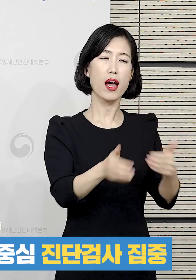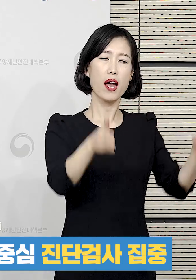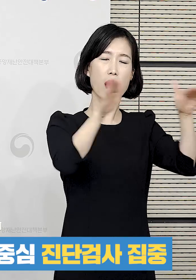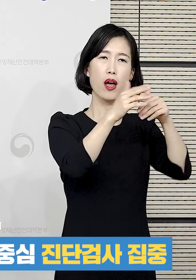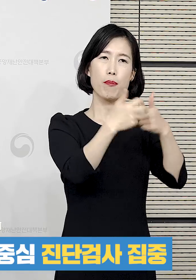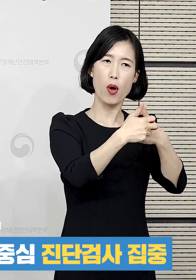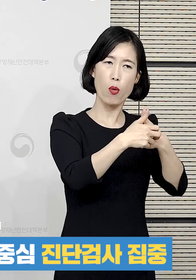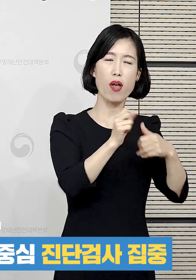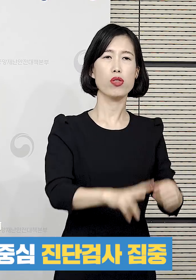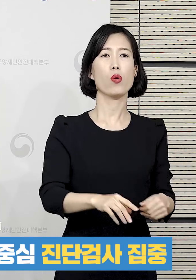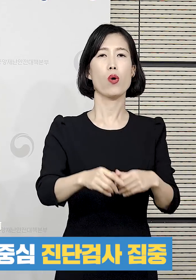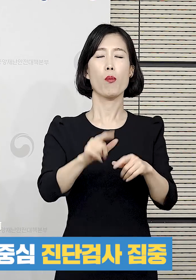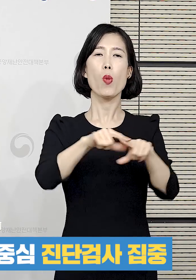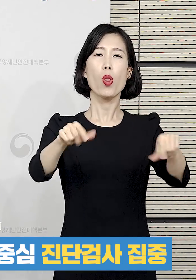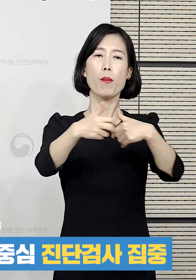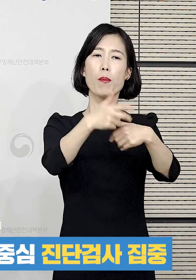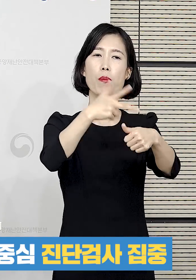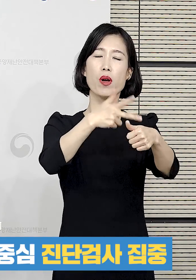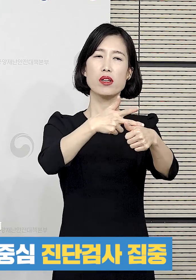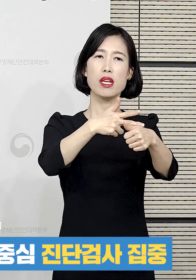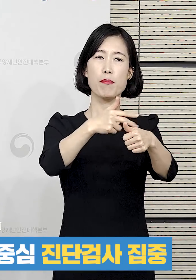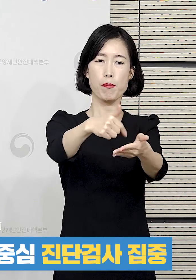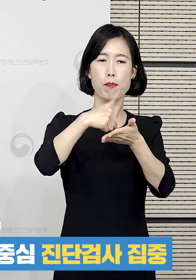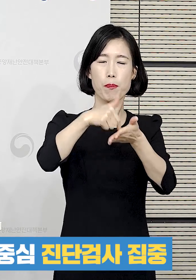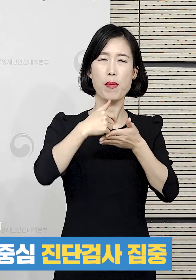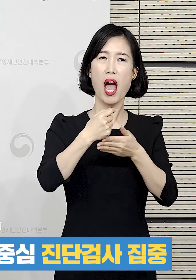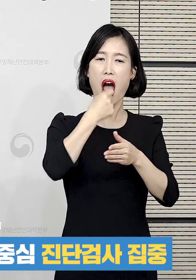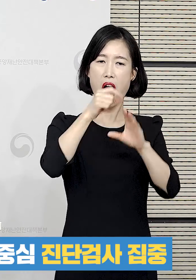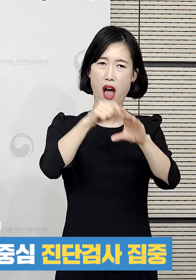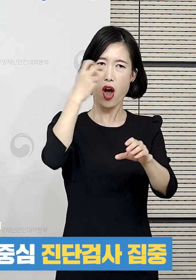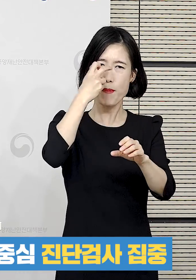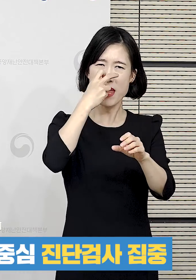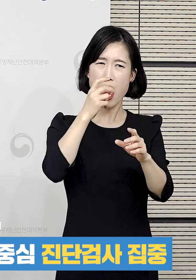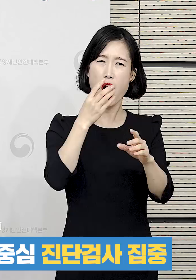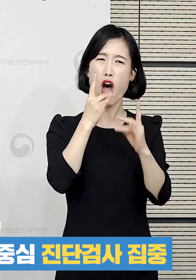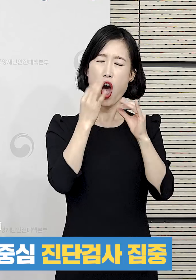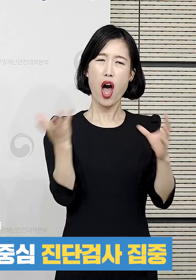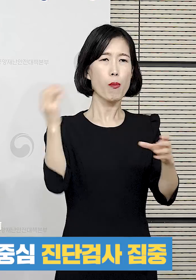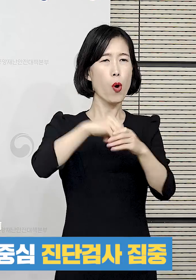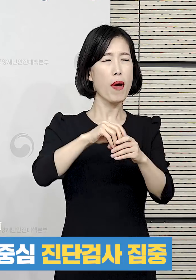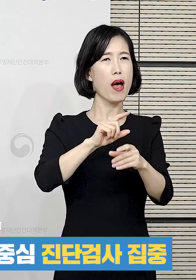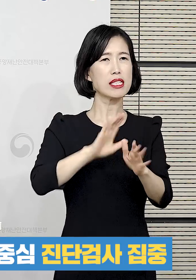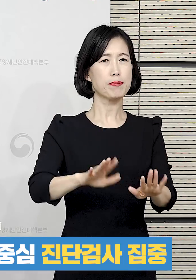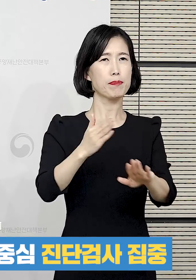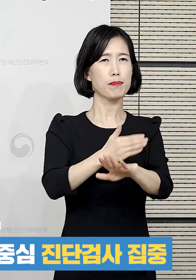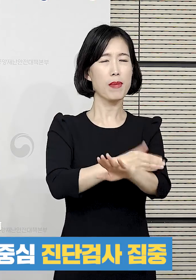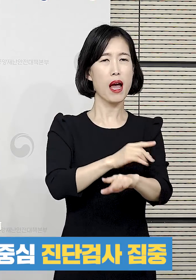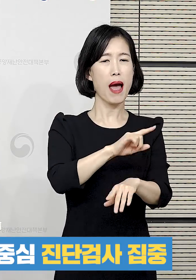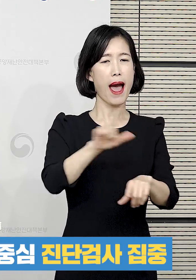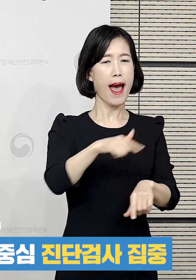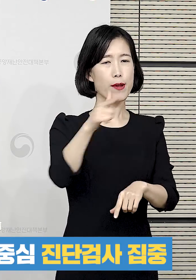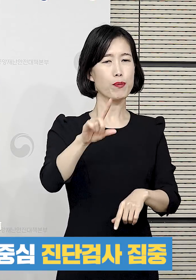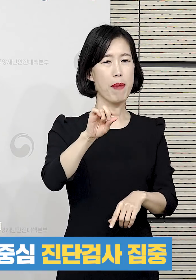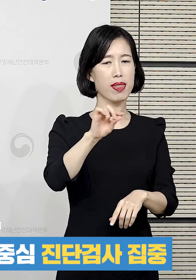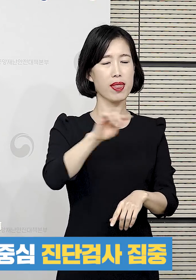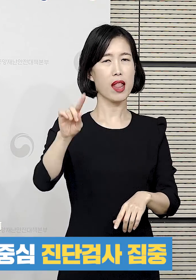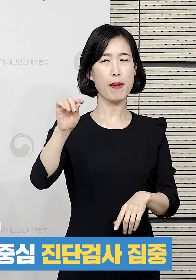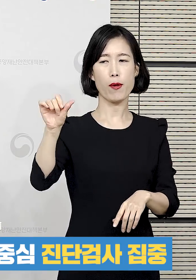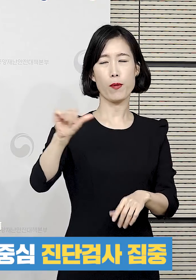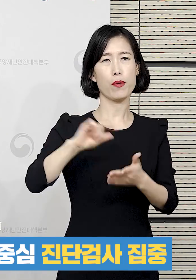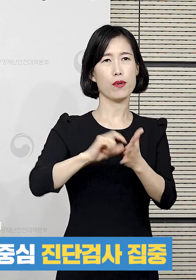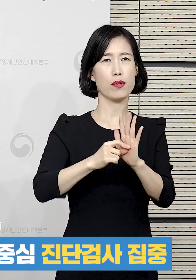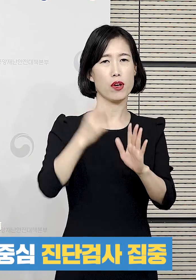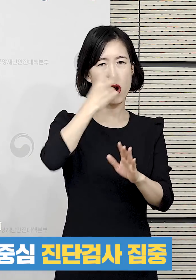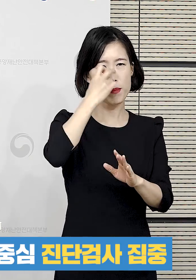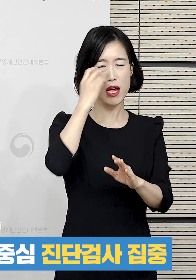표본조사나 전국적으로 의사 선생님들이 의뢰하고 계시는 코로나 의심 환자들에 대한 진단검사 등을 포함해서 대략 한 1만 건에서